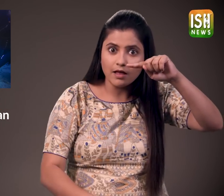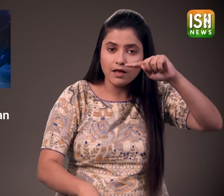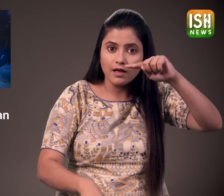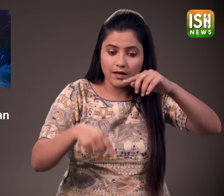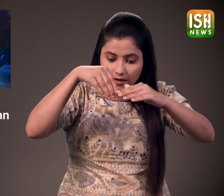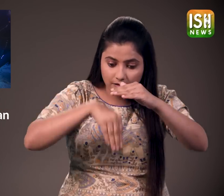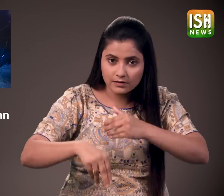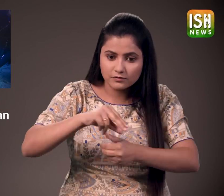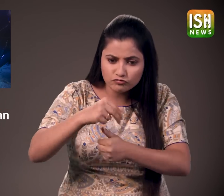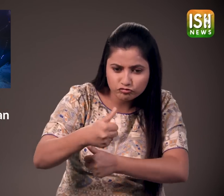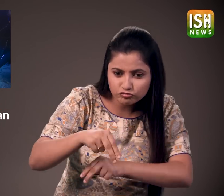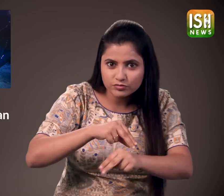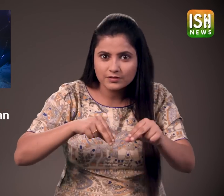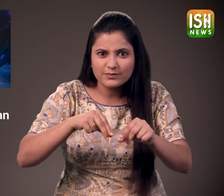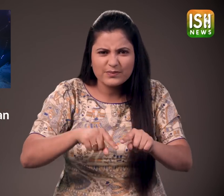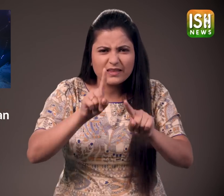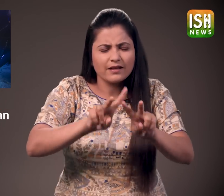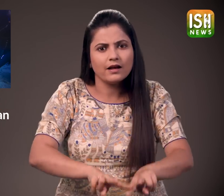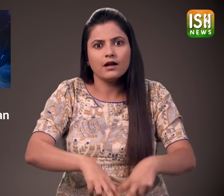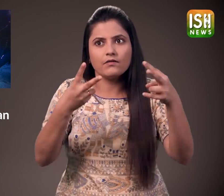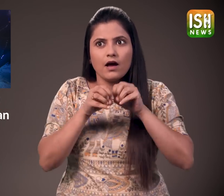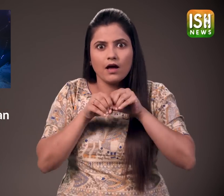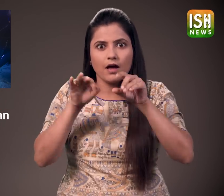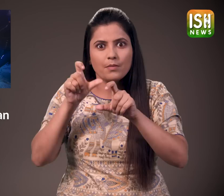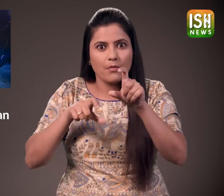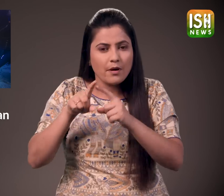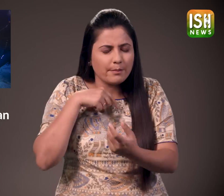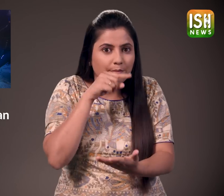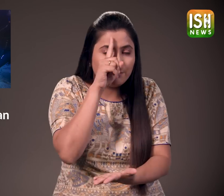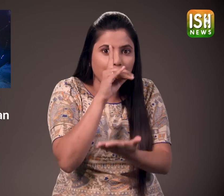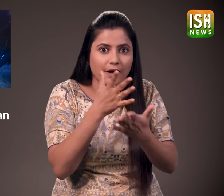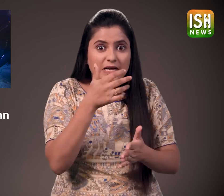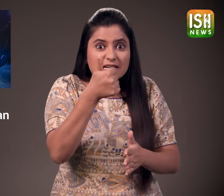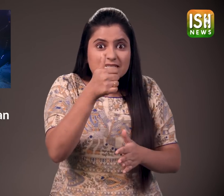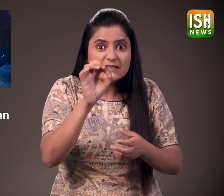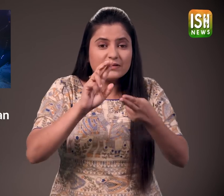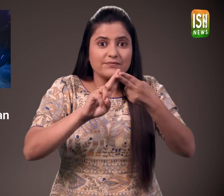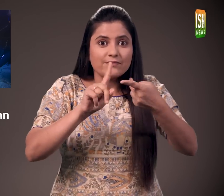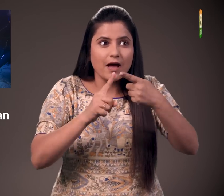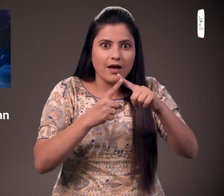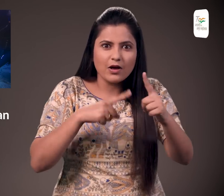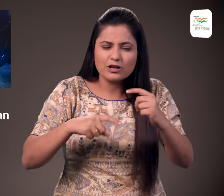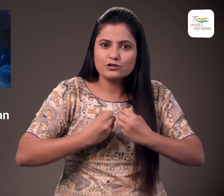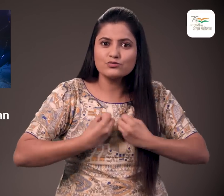जब तस्वीरे वाइरल हुई तो लोगों को यकीन नहीं हुआ कि पानी के अंदर सत्रंज खेला जा रहा है